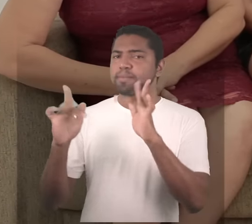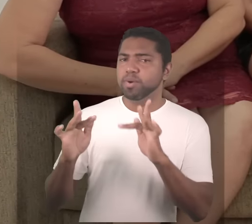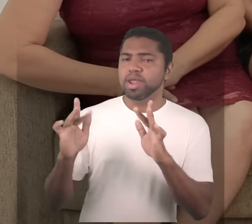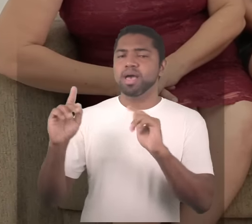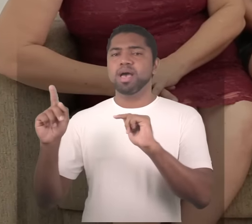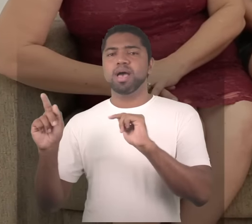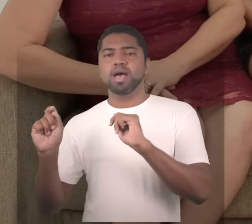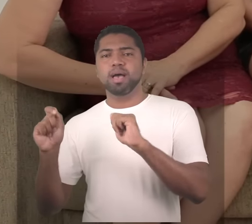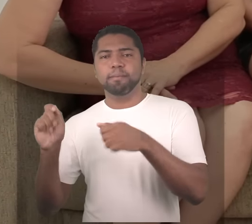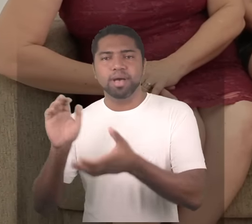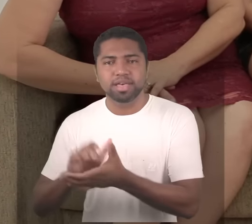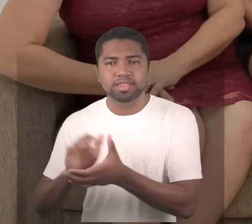na mãe